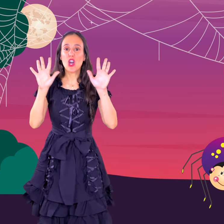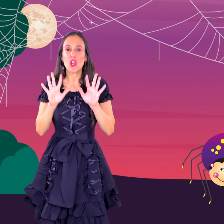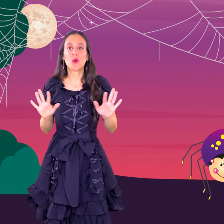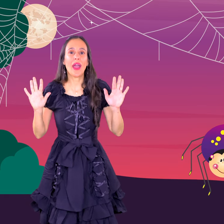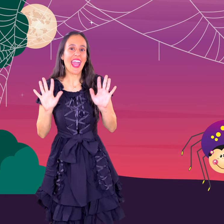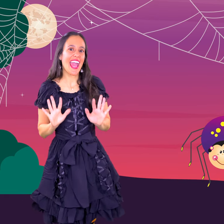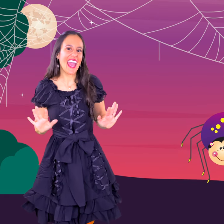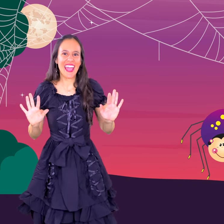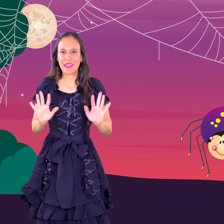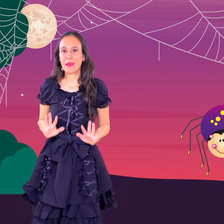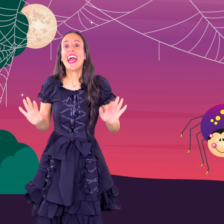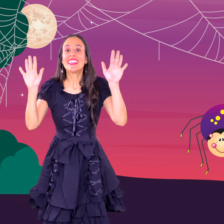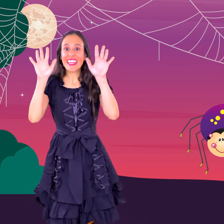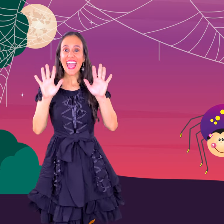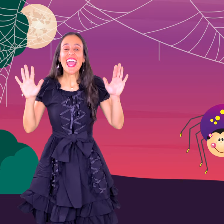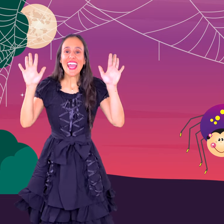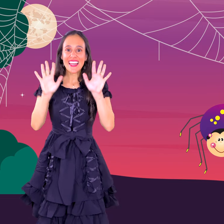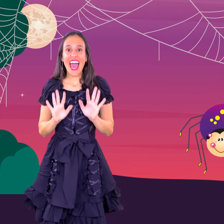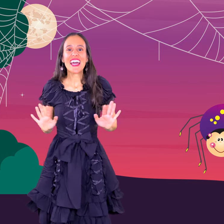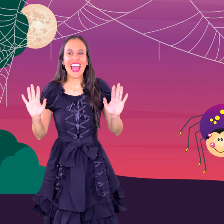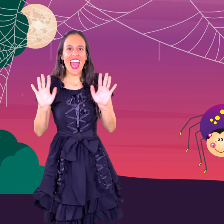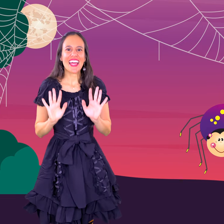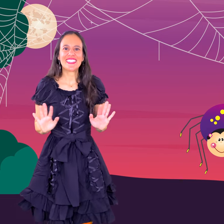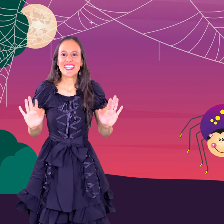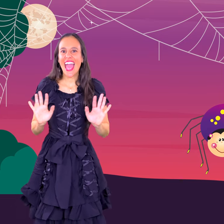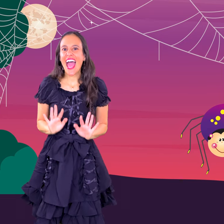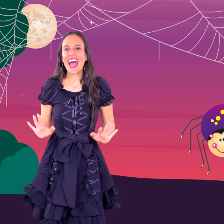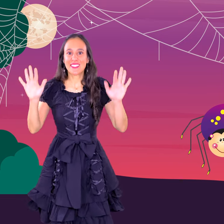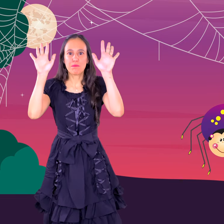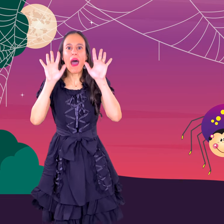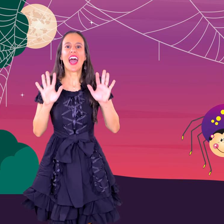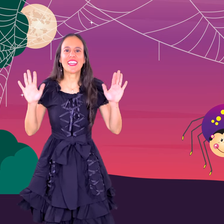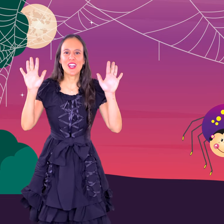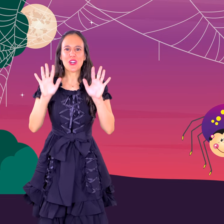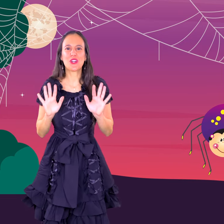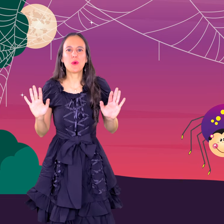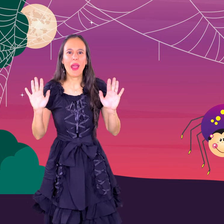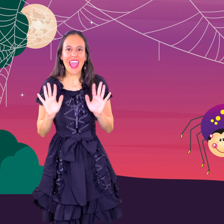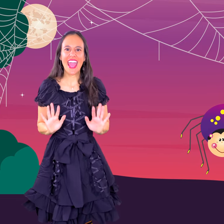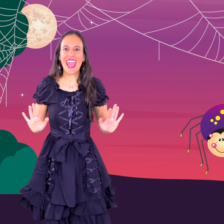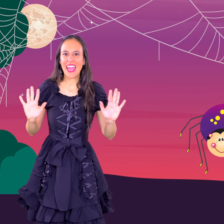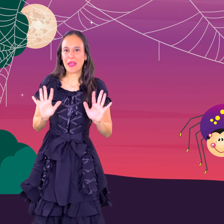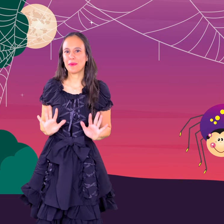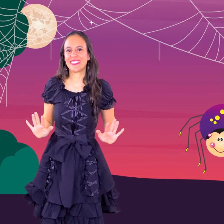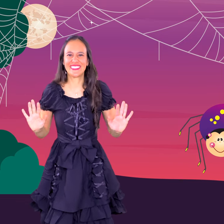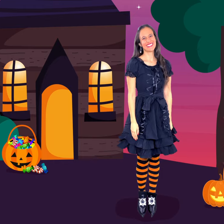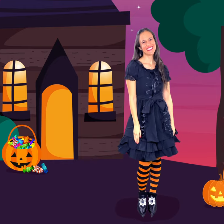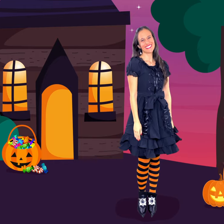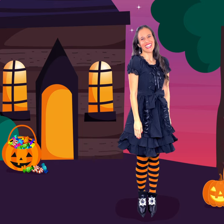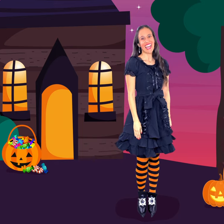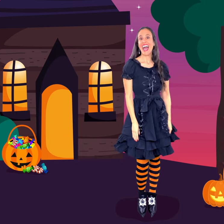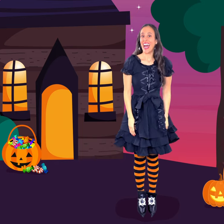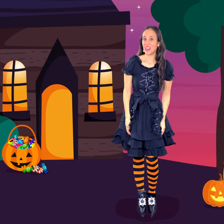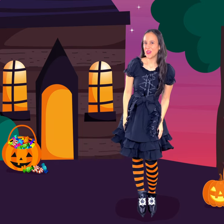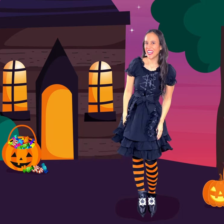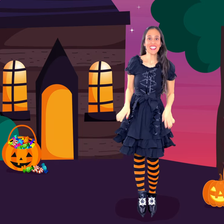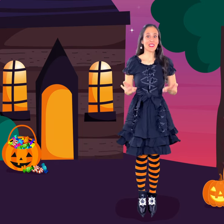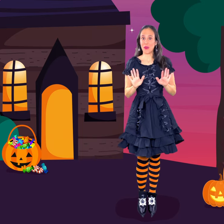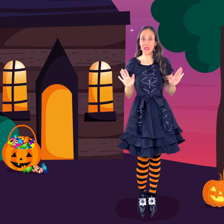web Tela araña, spider web Ahora todo